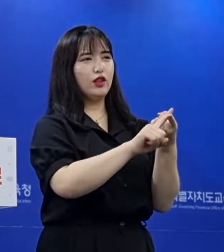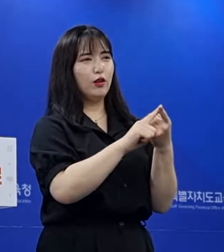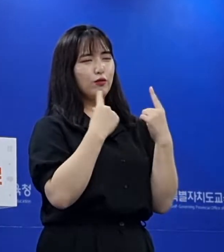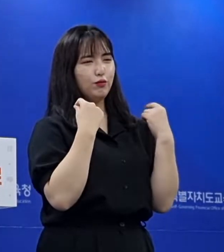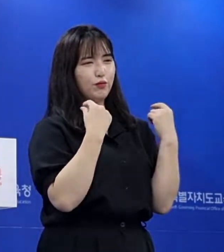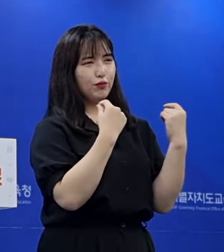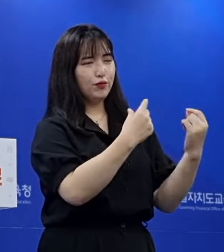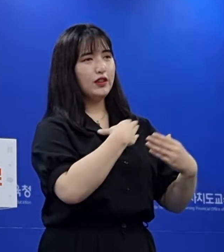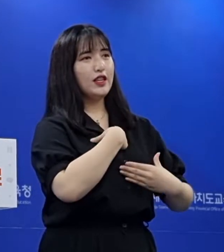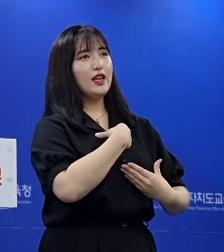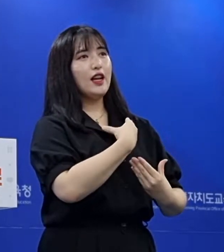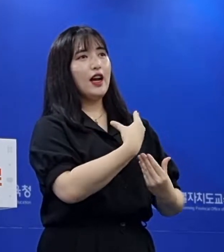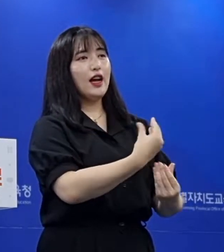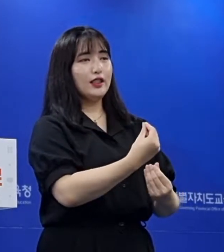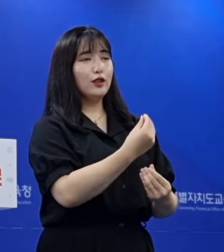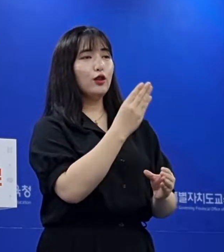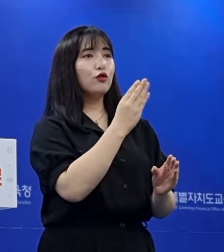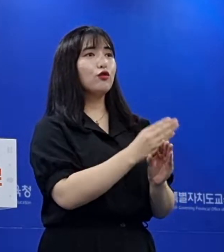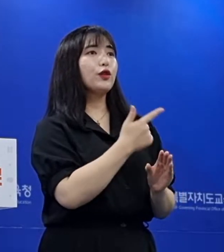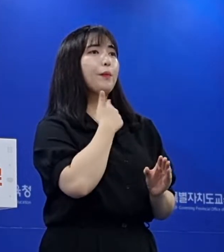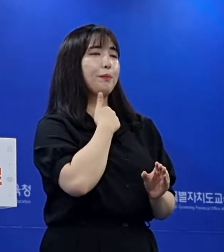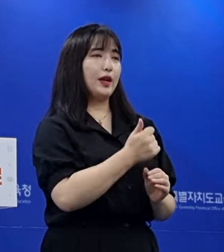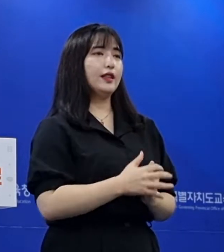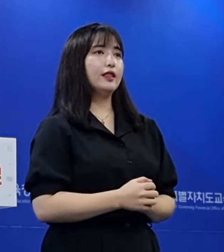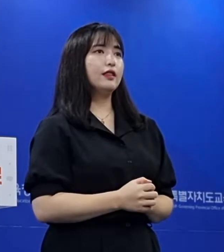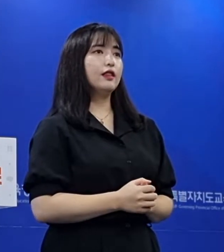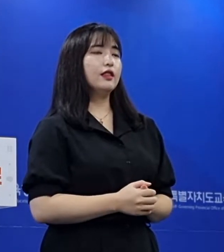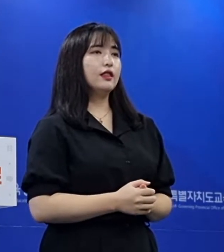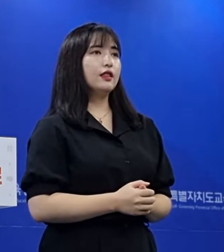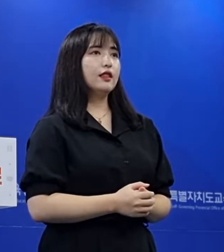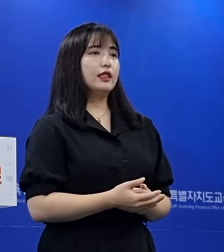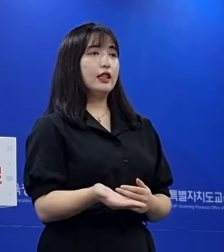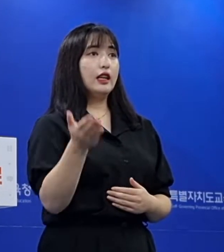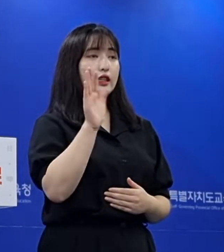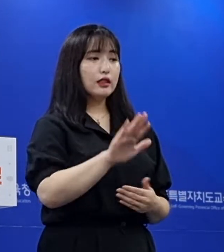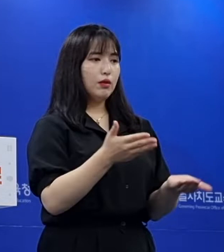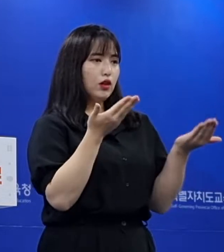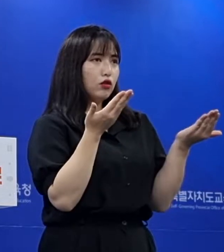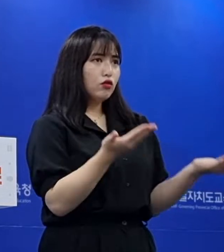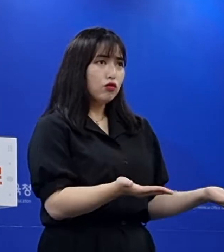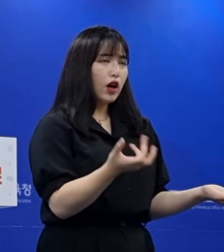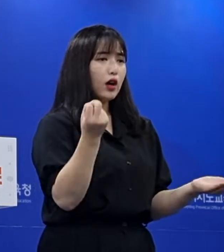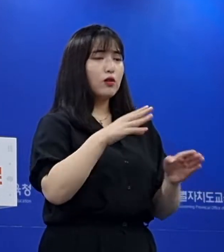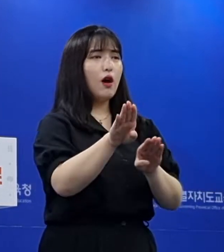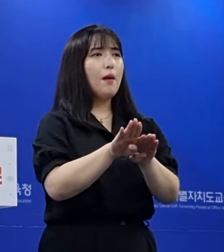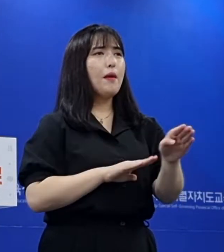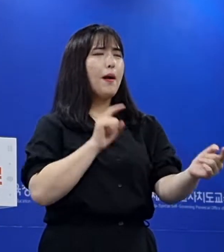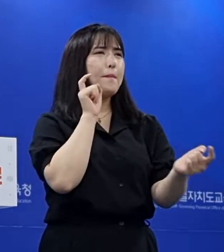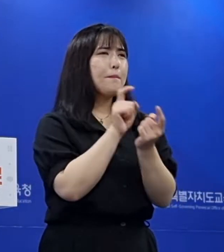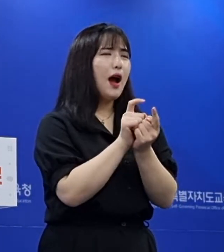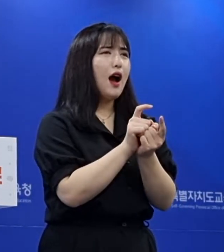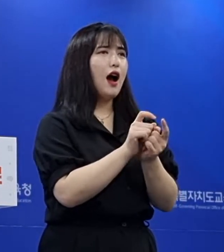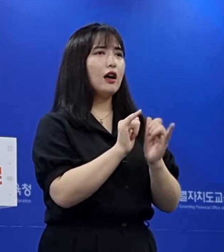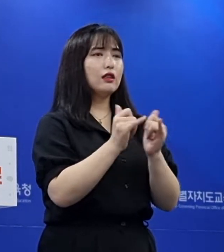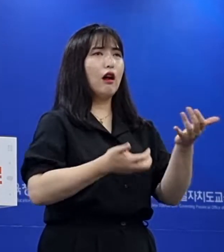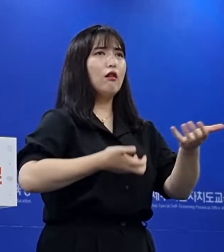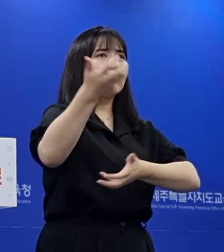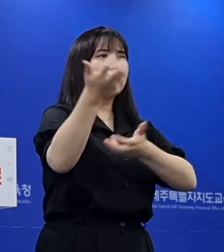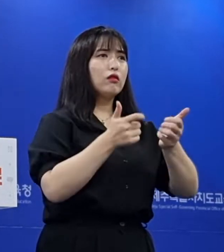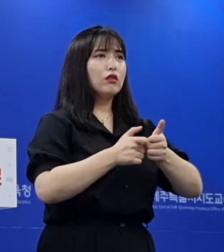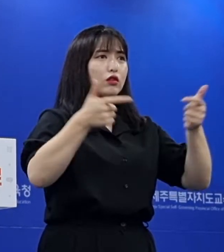안정세에 있었습니다. 하지만 휴가철과 방학으로 인한 이동량 증가,